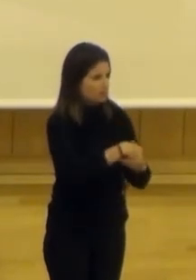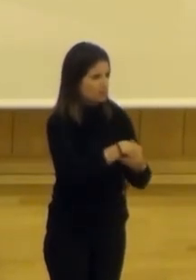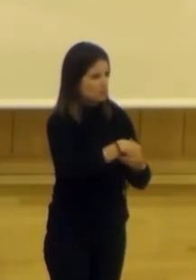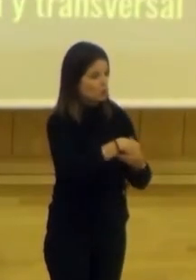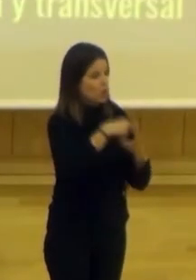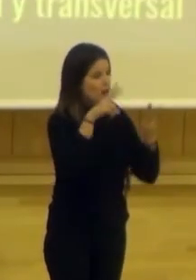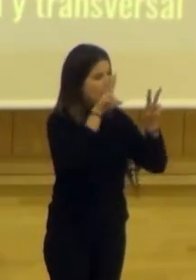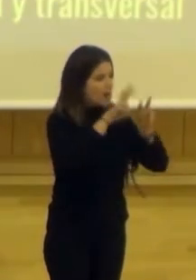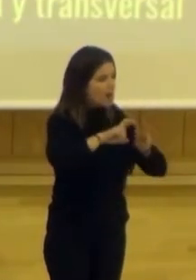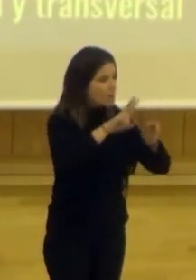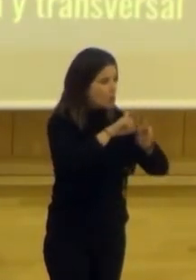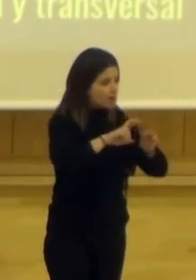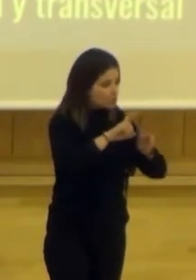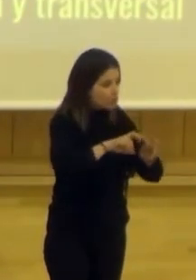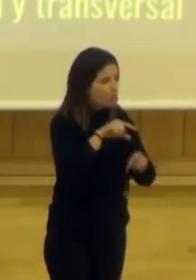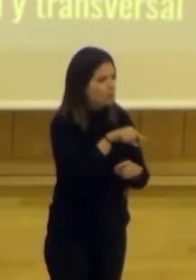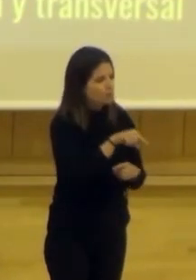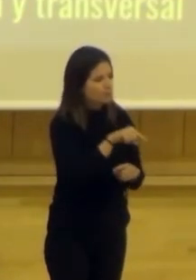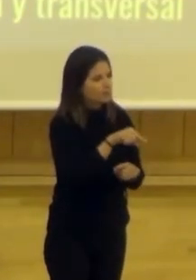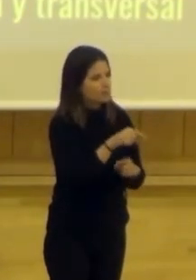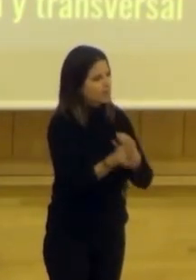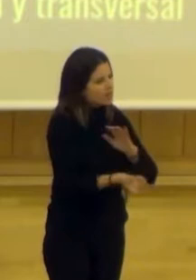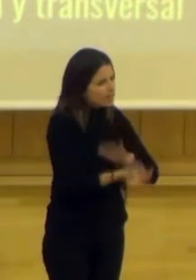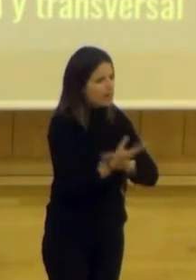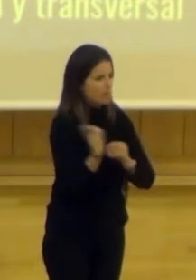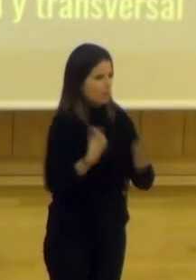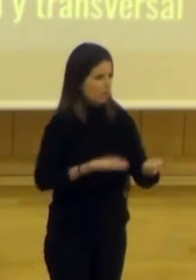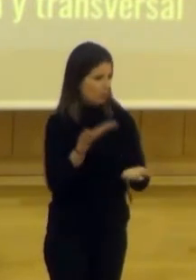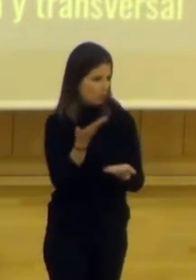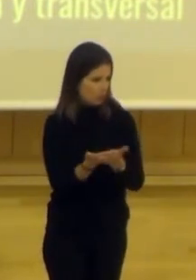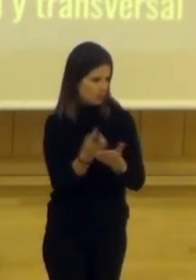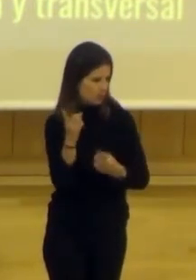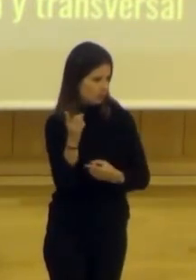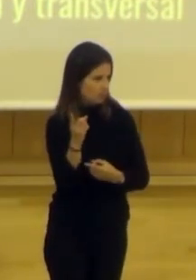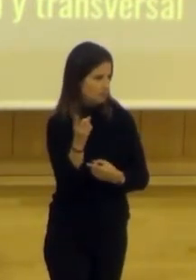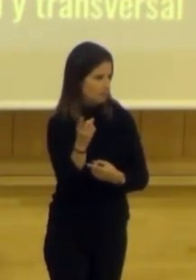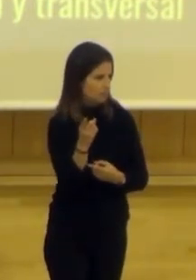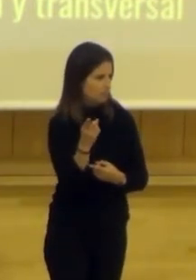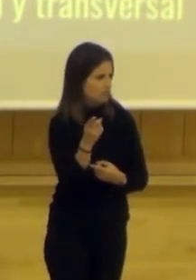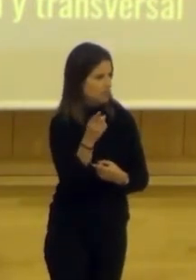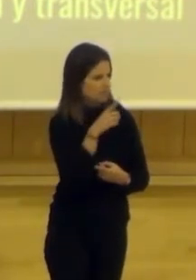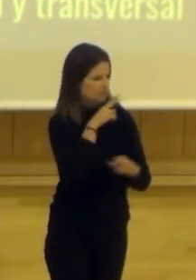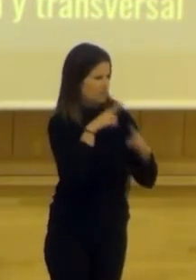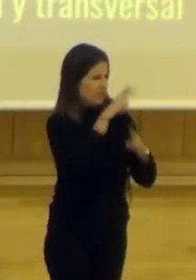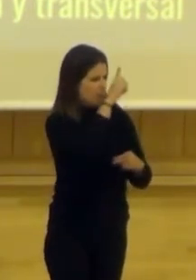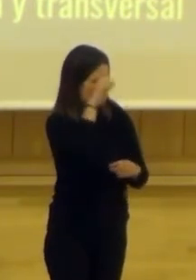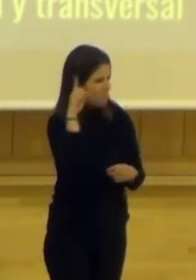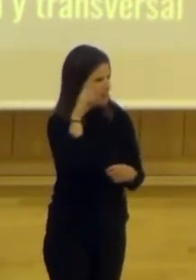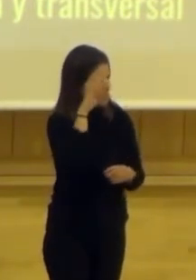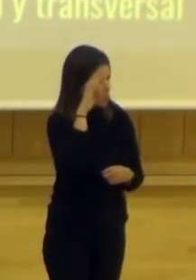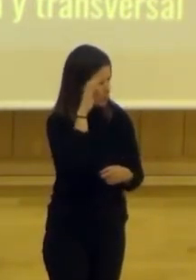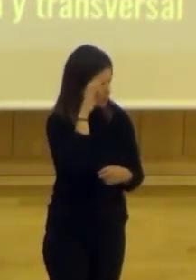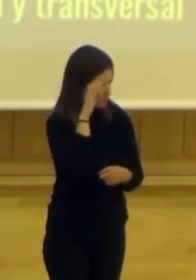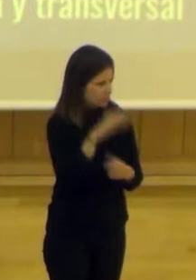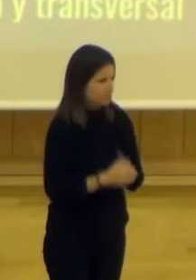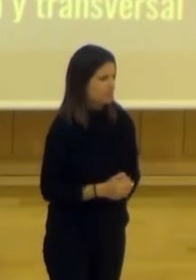laboratorio es donde se genera esta propuesta de Madrid Escucha. Bueno, voy a dar un